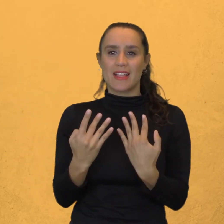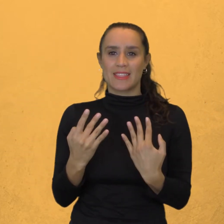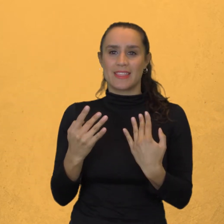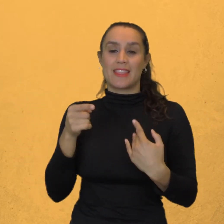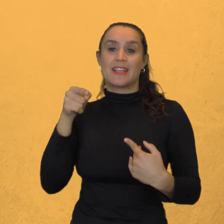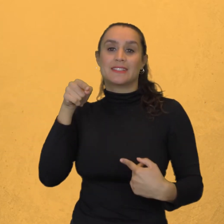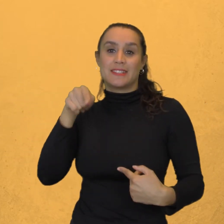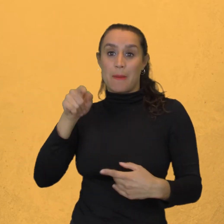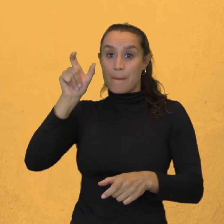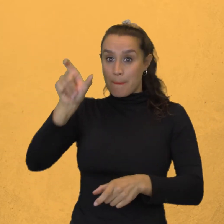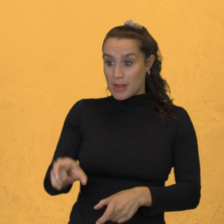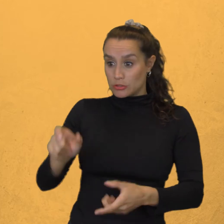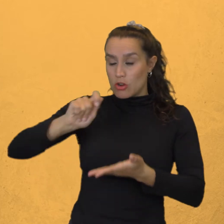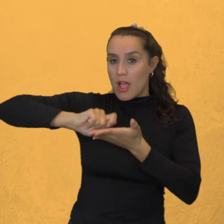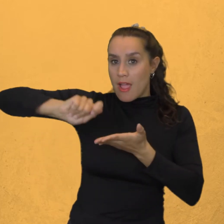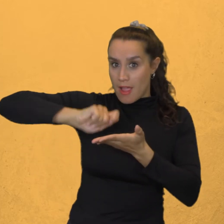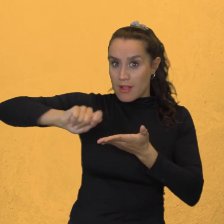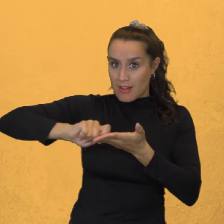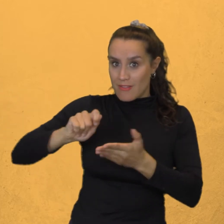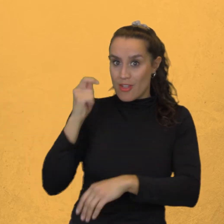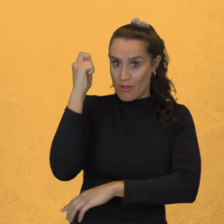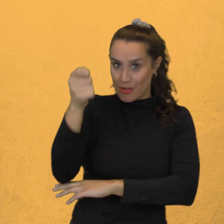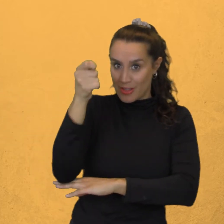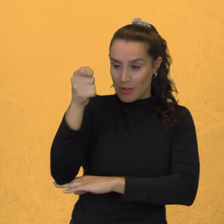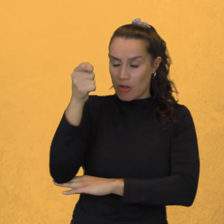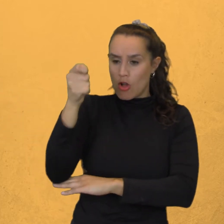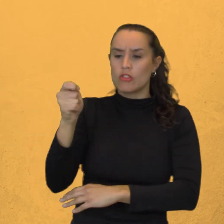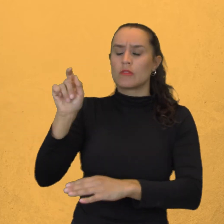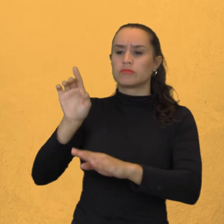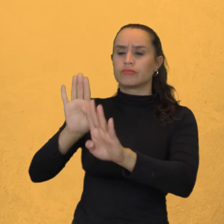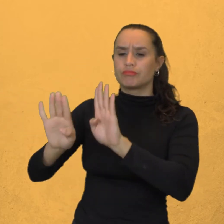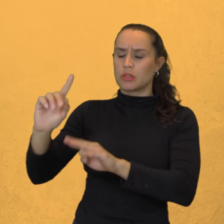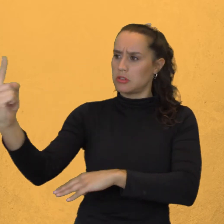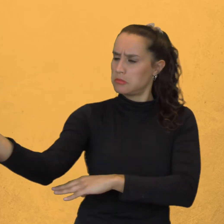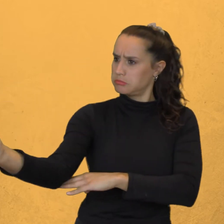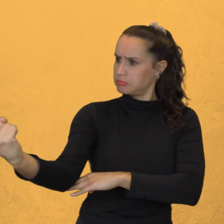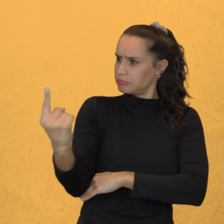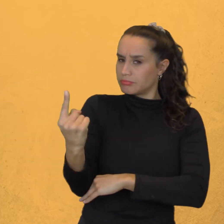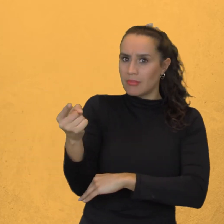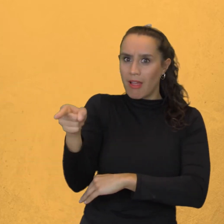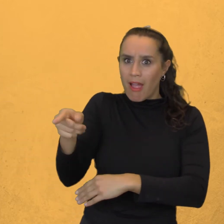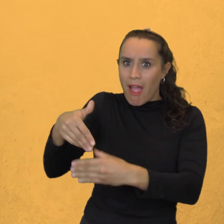la Galera Marquesa Como compañeros de armas en la Batalla de Lepanto en 1571